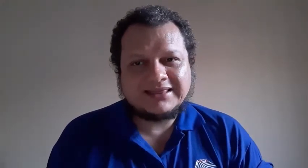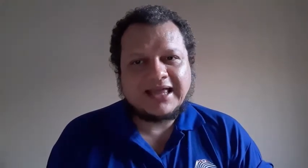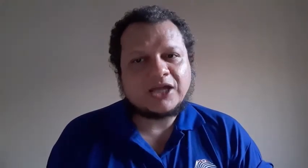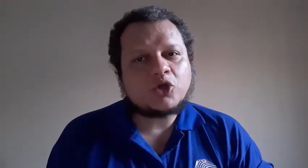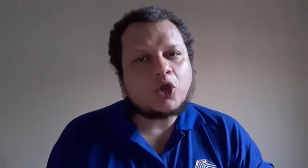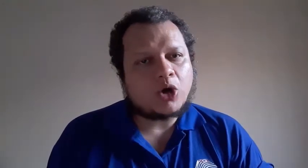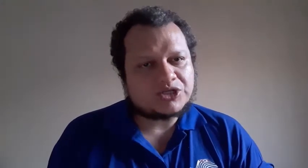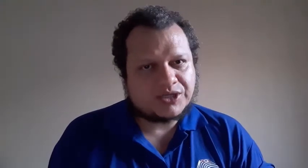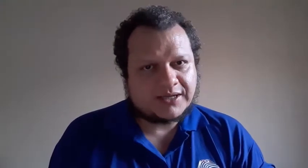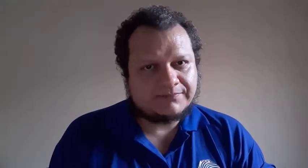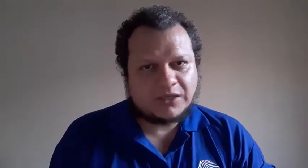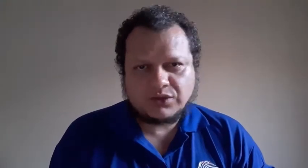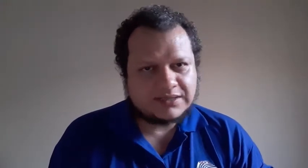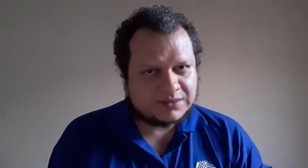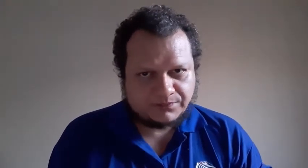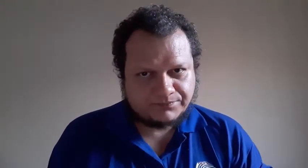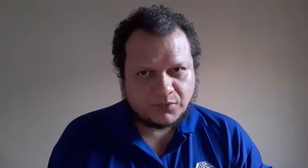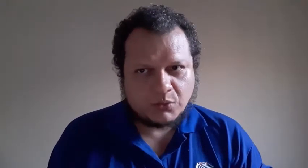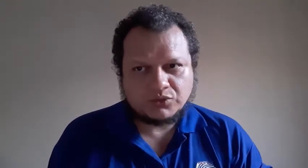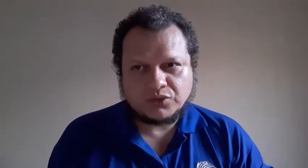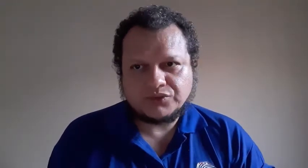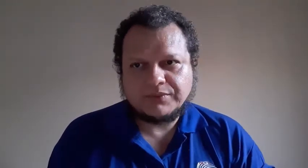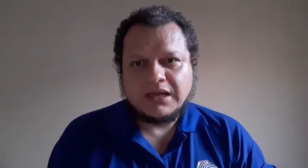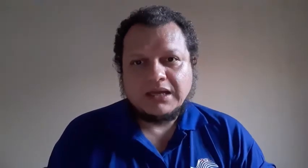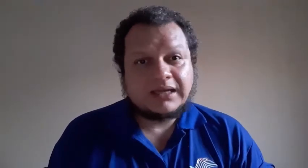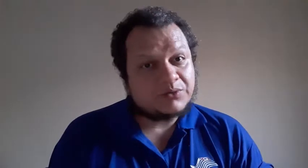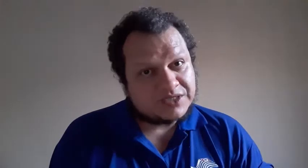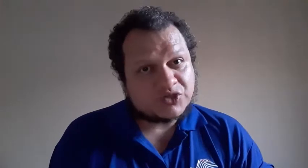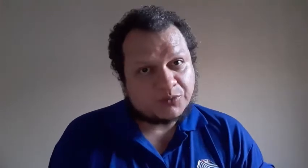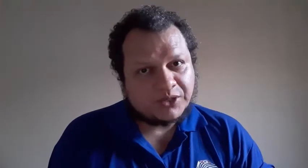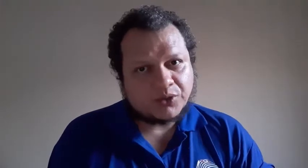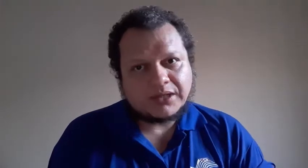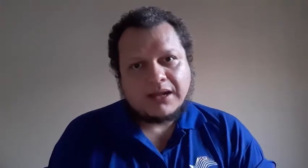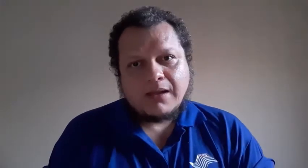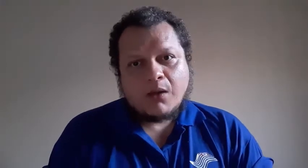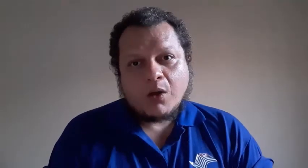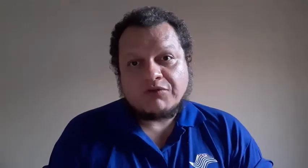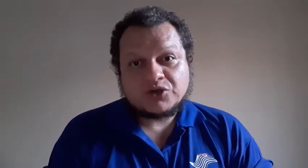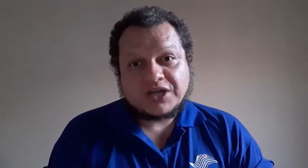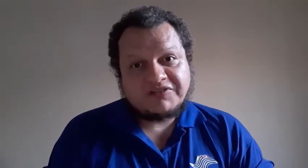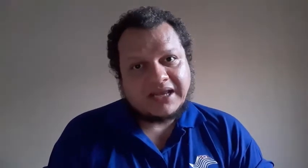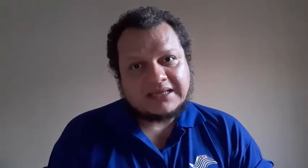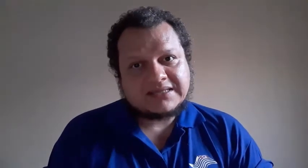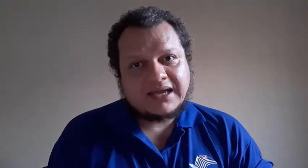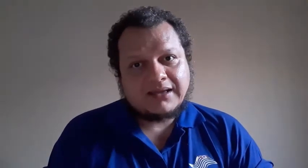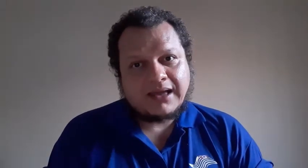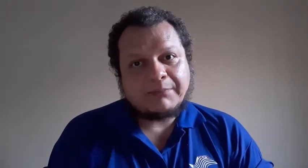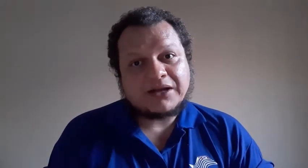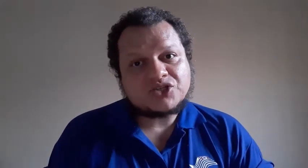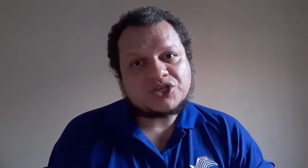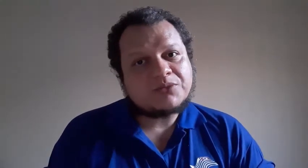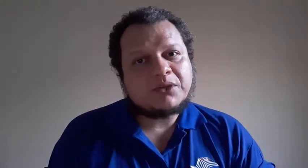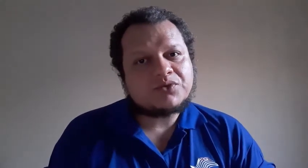tecnológica. Educação, como é pouco, que não seja superior. Ó, o valor de referência é a partir de R$1